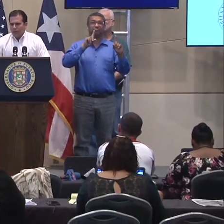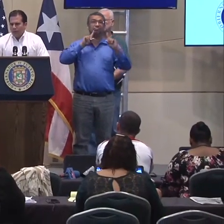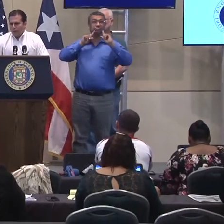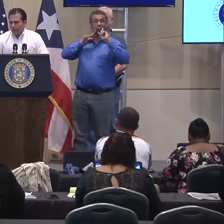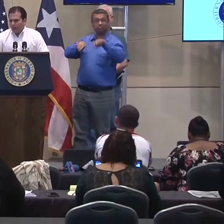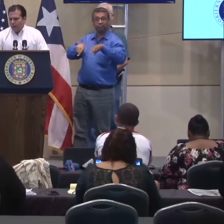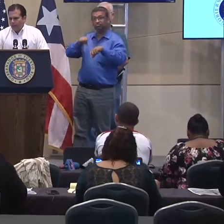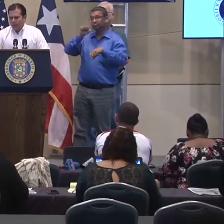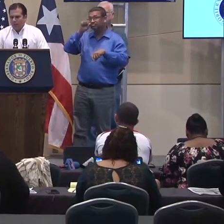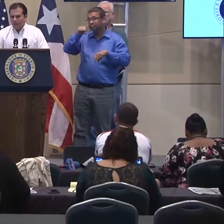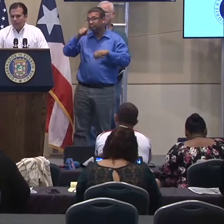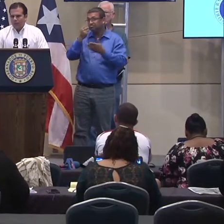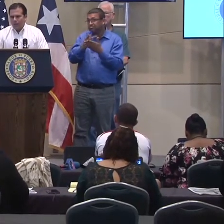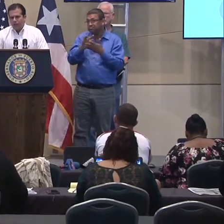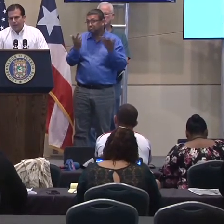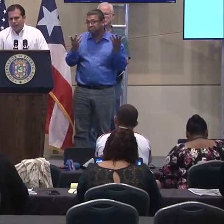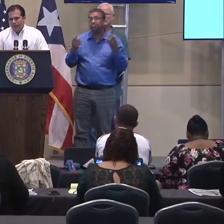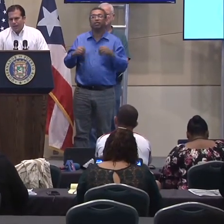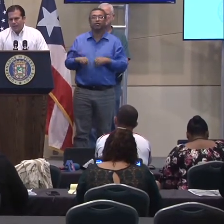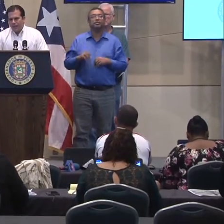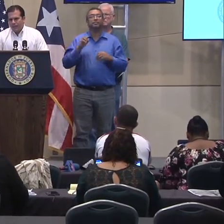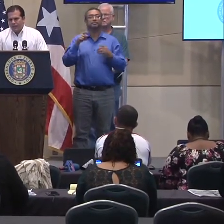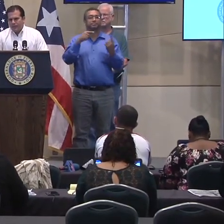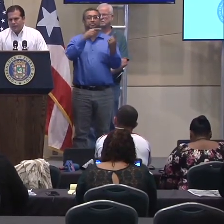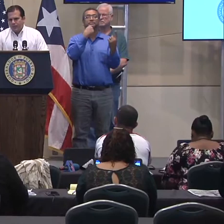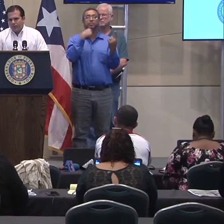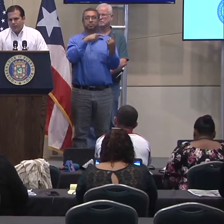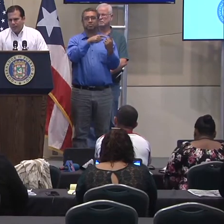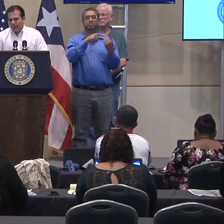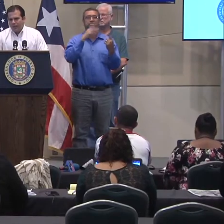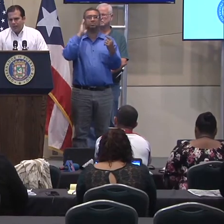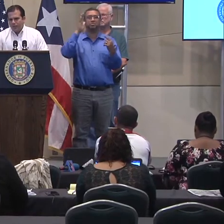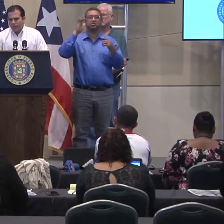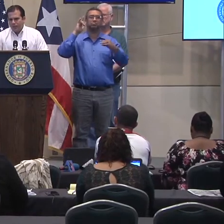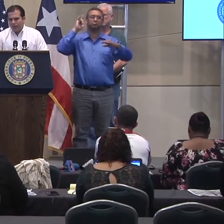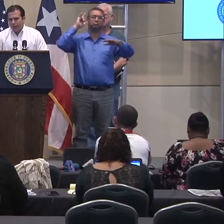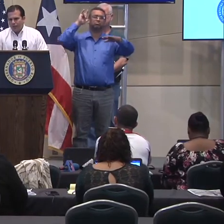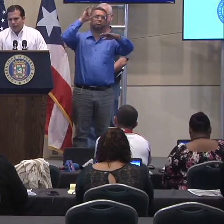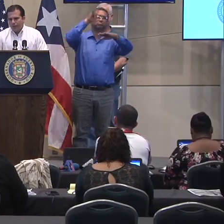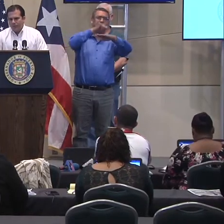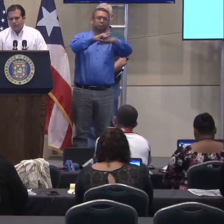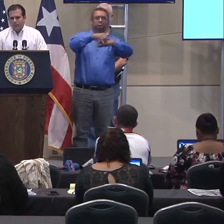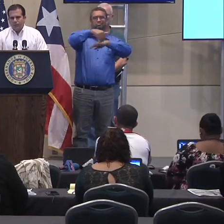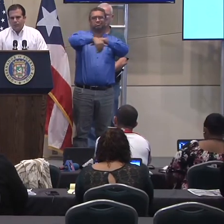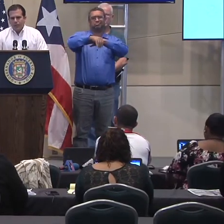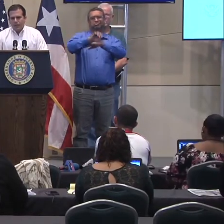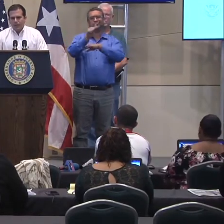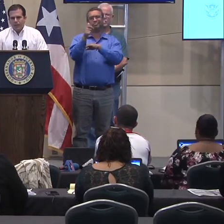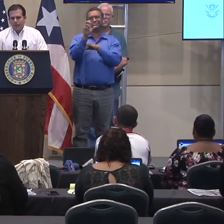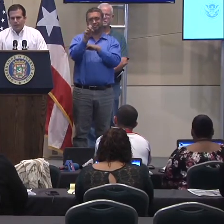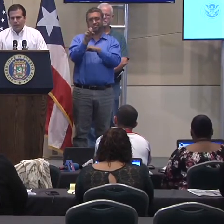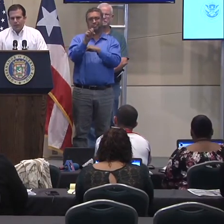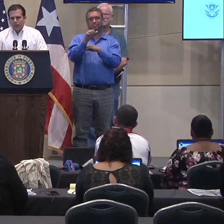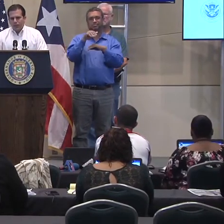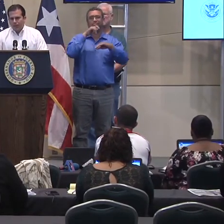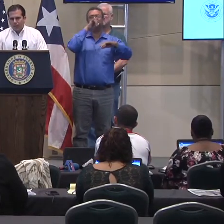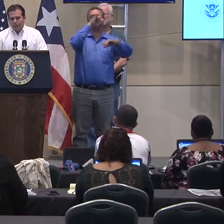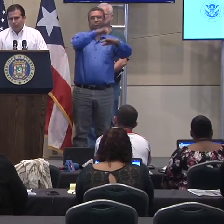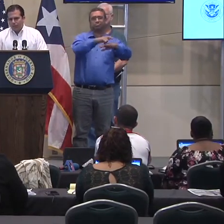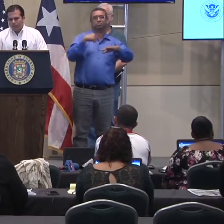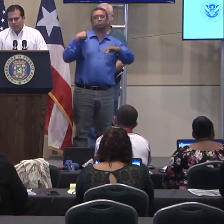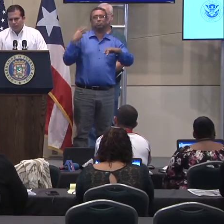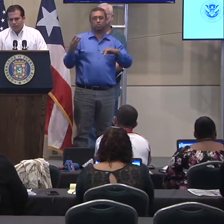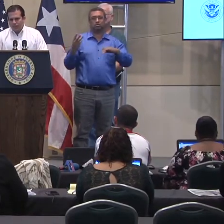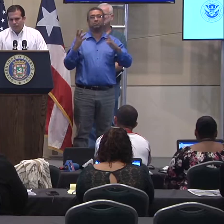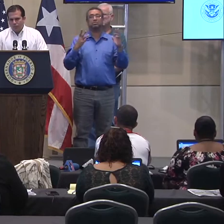me dijo que iba a ir, ¿verdad? Él llegaba a las diez y media de la noche a Washington. Me dijo que